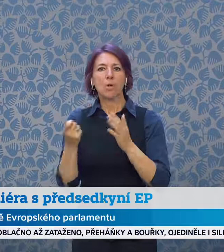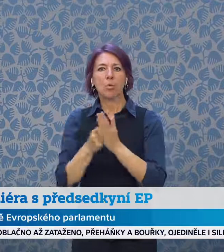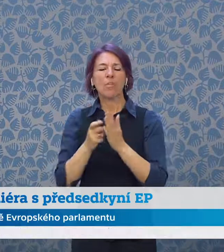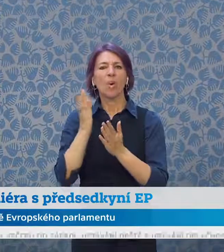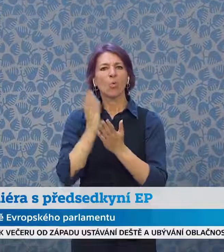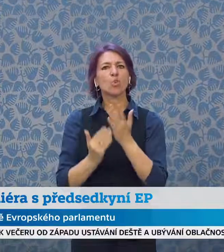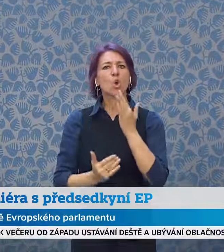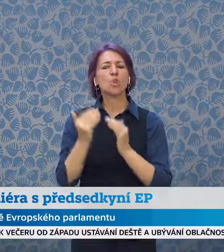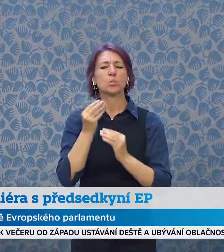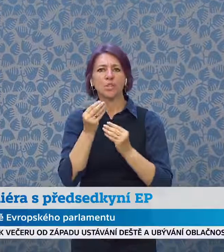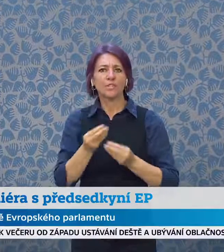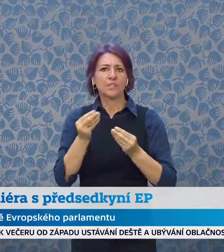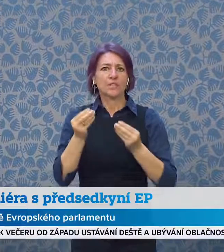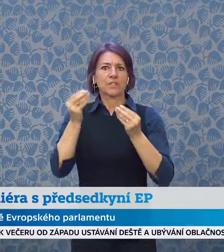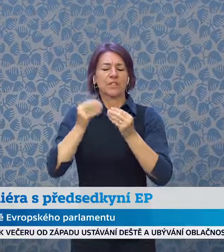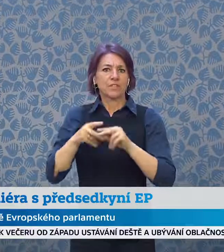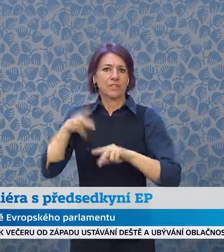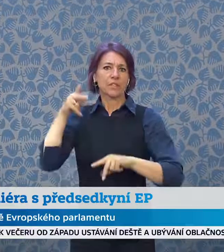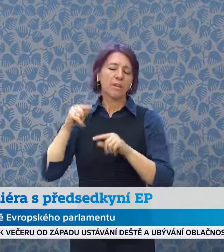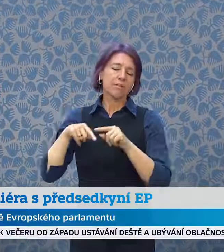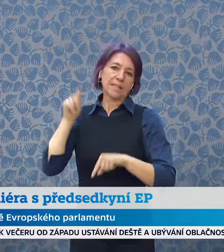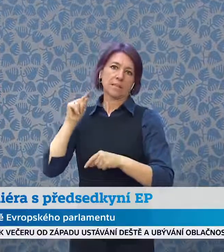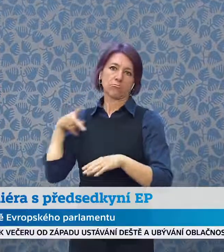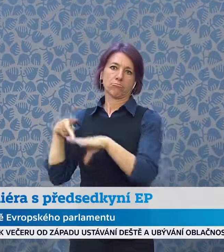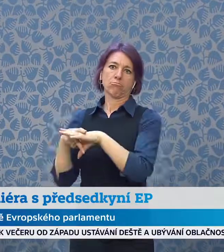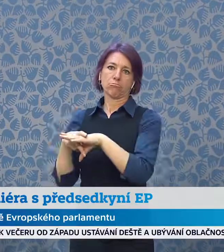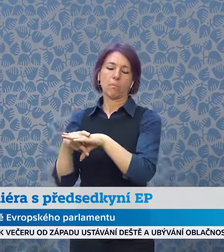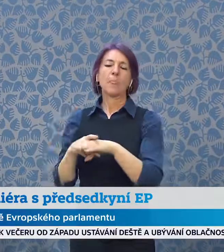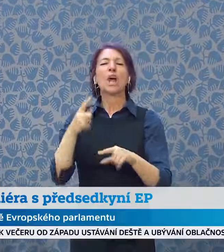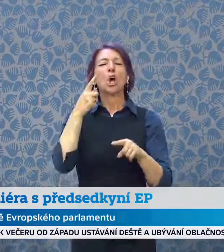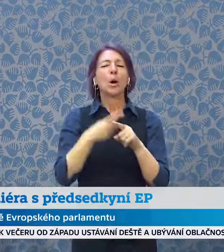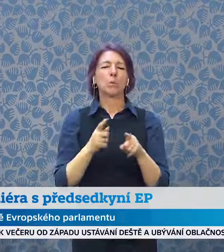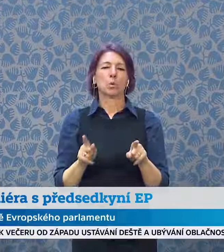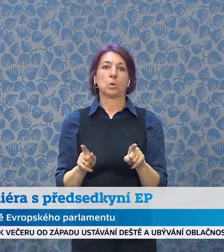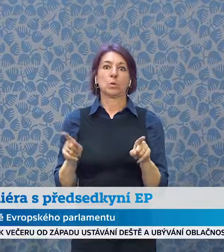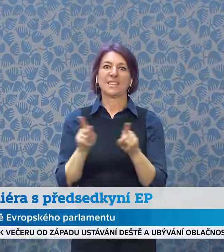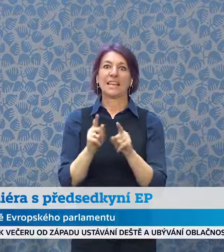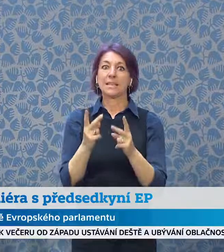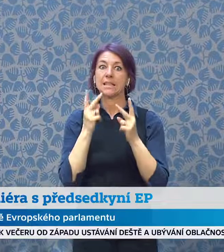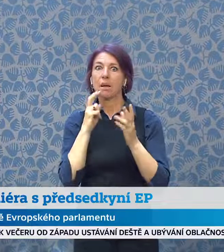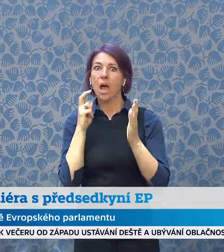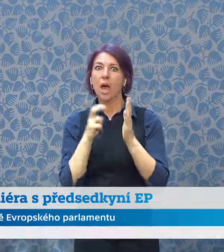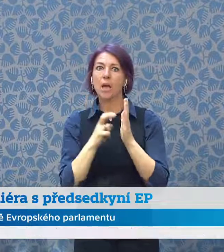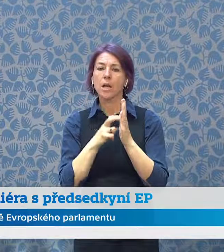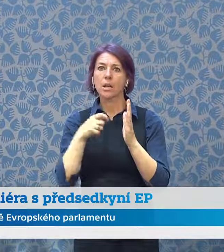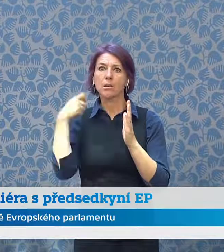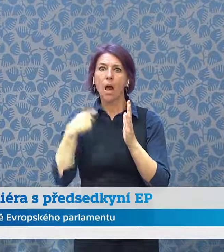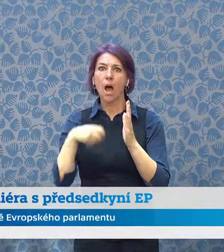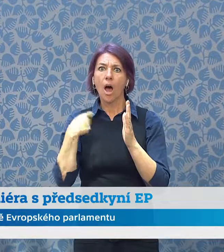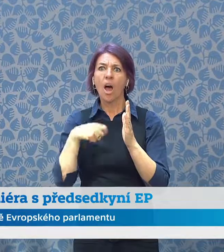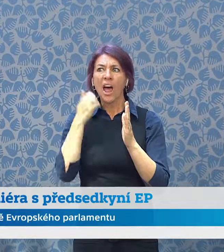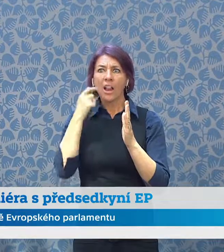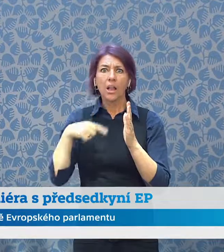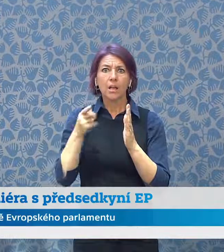A rovněž je třeba nějakým způsobem řešit ty devastující dopady rostoucích cen energí na naše občany.